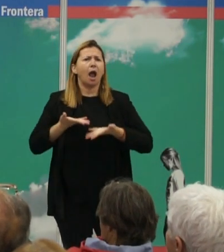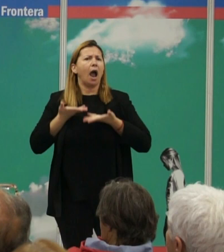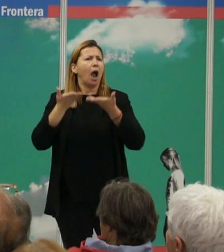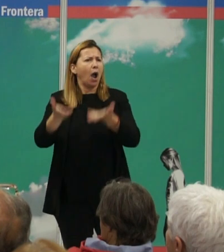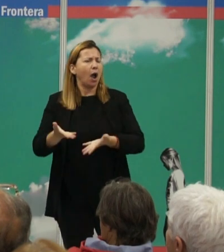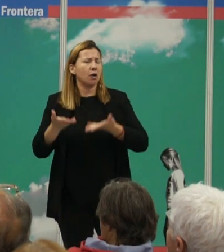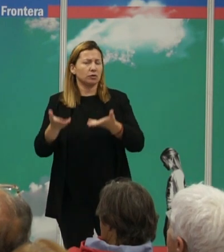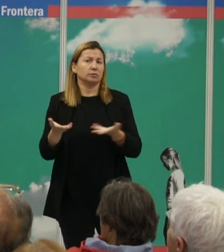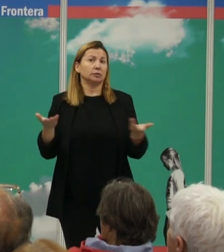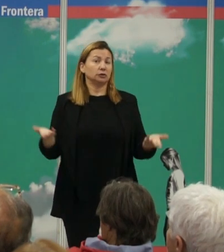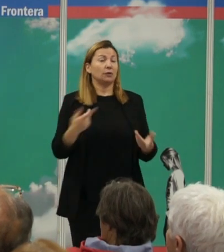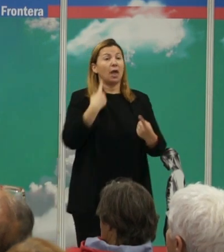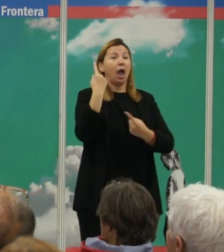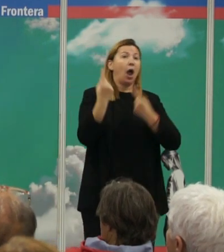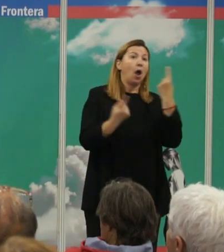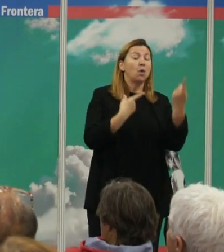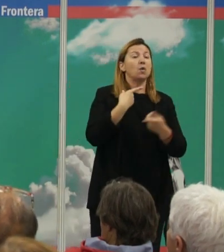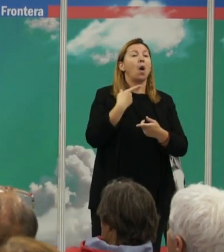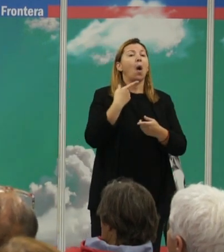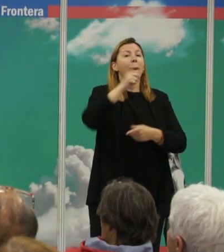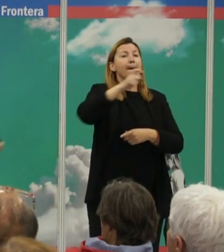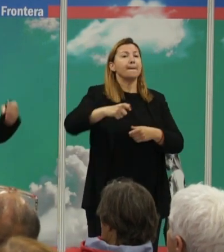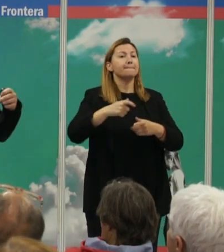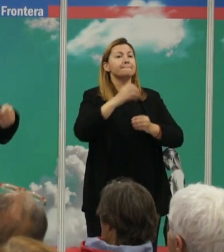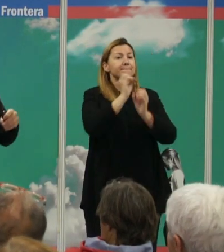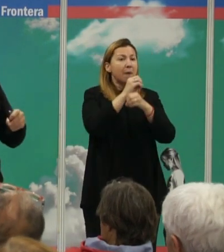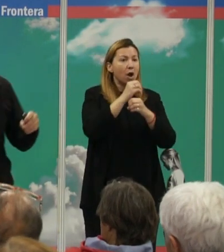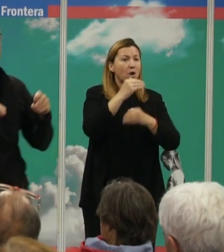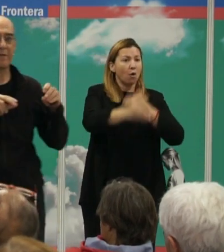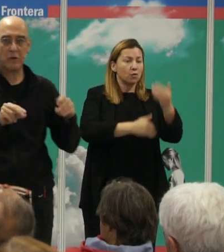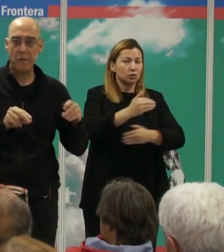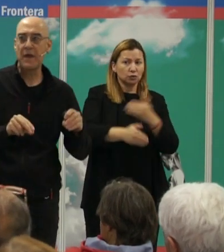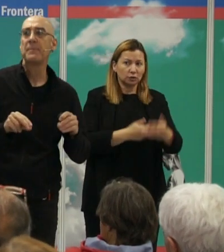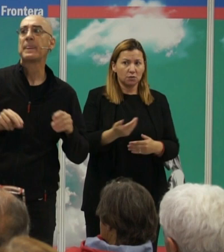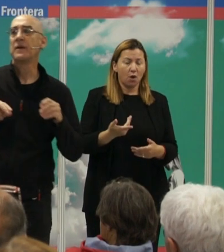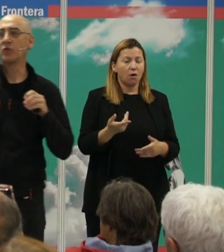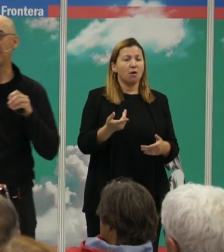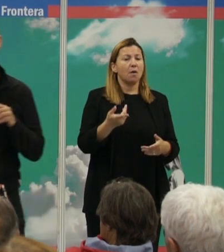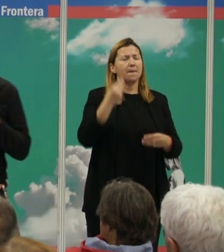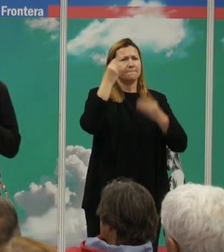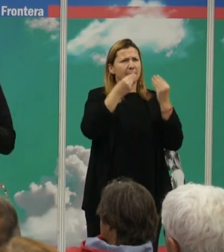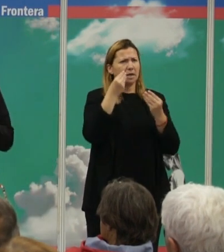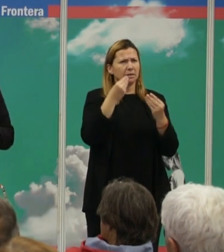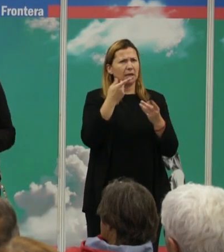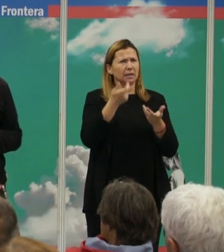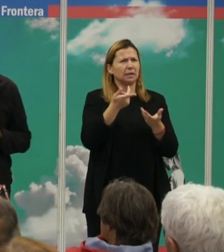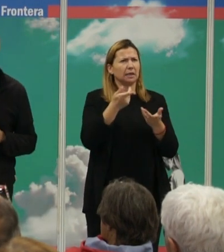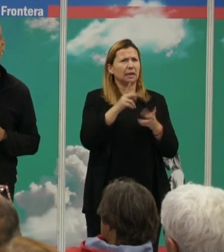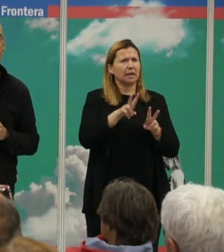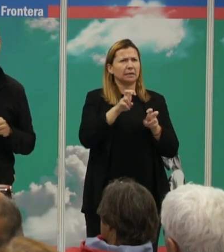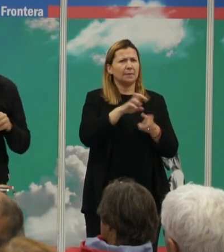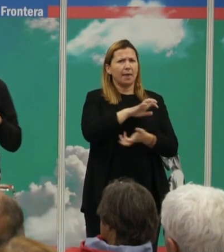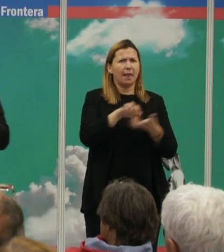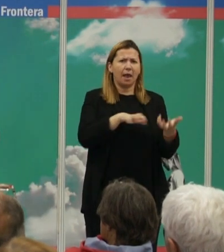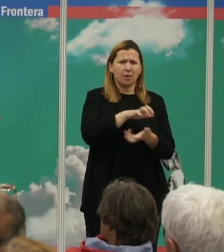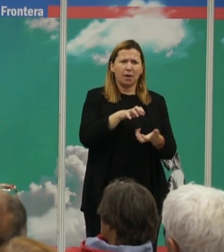evolutivos están empezando a pensar que esto puede ser debido a lo que está actuando sobre la violencia, sobre la magnitud de violencia en la selección